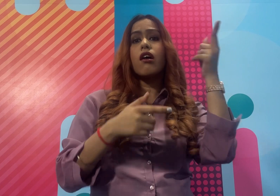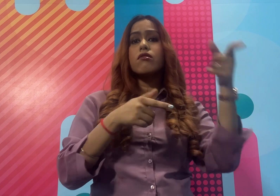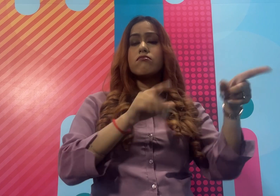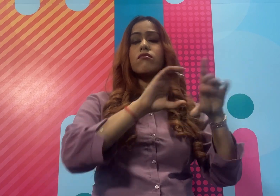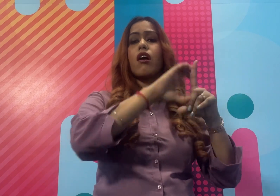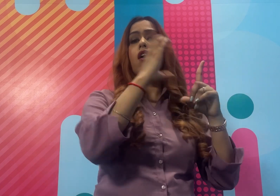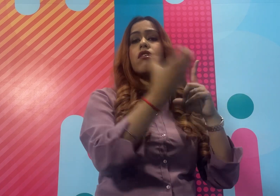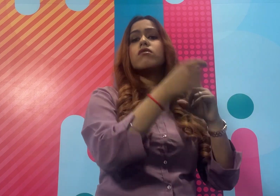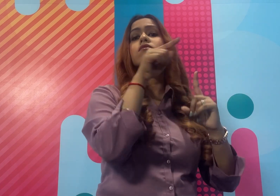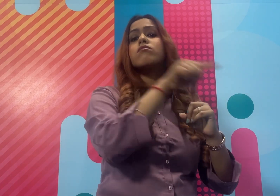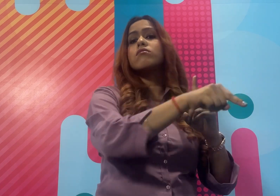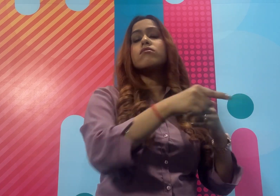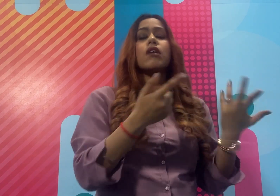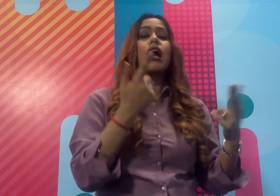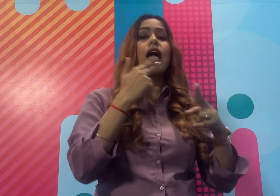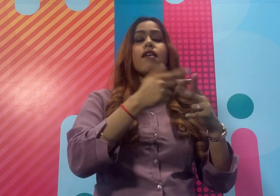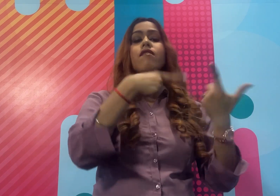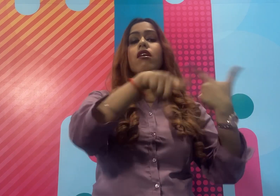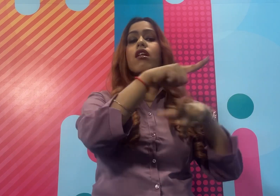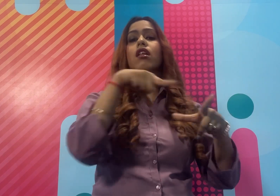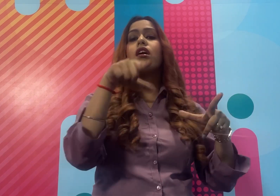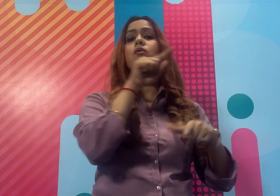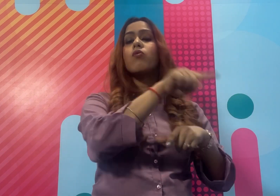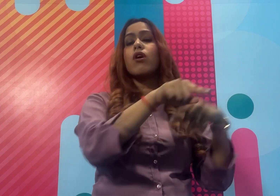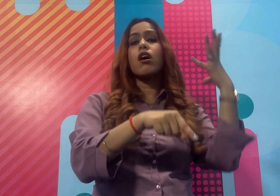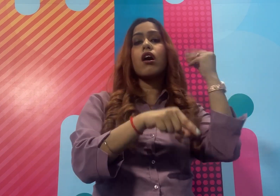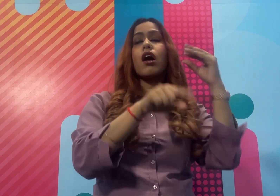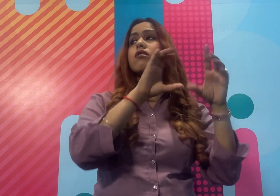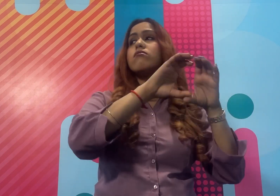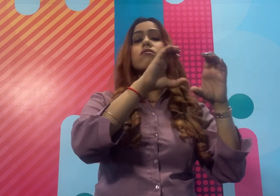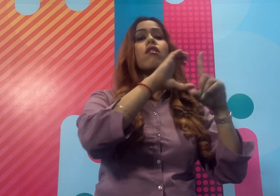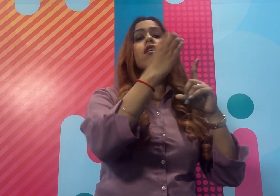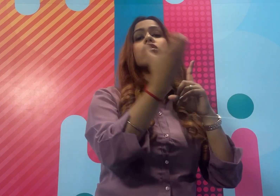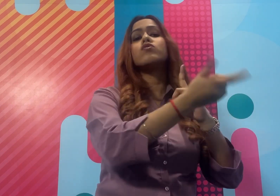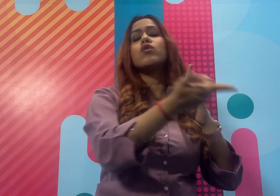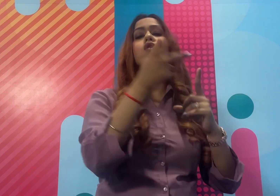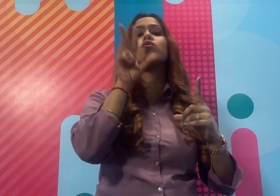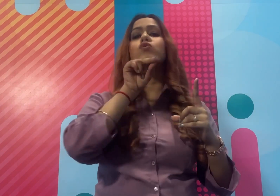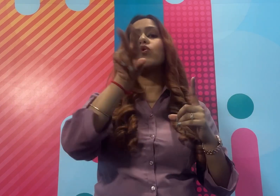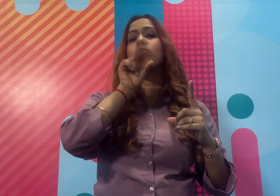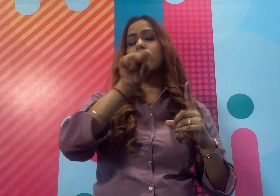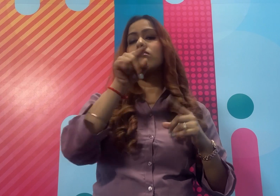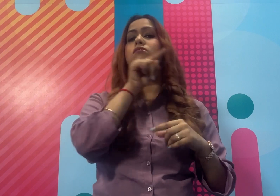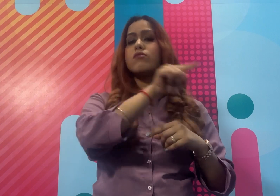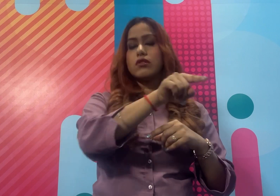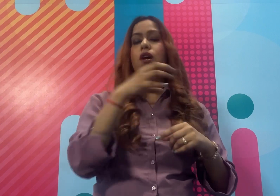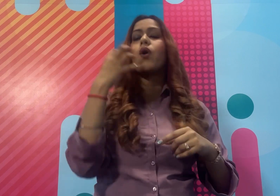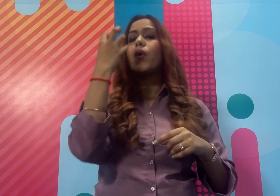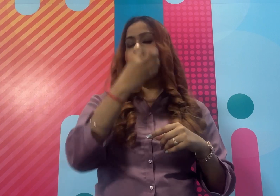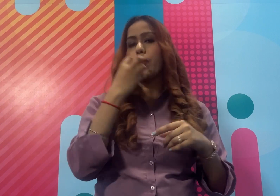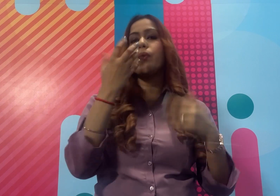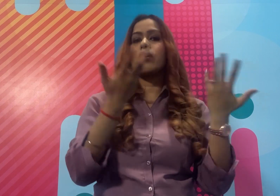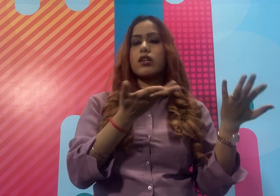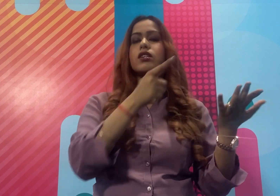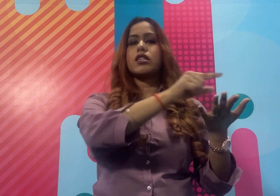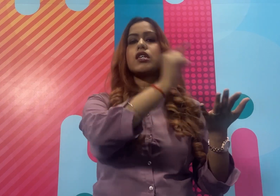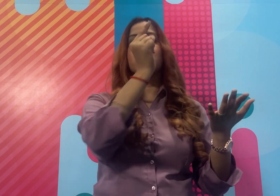वहीं अगर हम hearing culture की बात करें तो यहाँ पे जो language यूज होती है वो spoken language यानि की